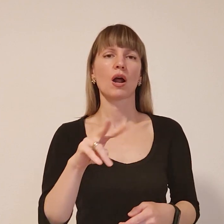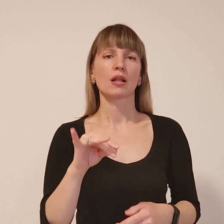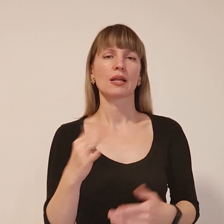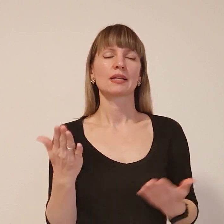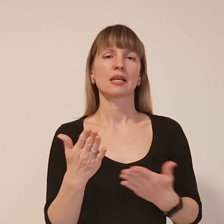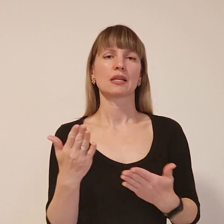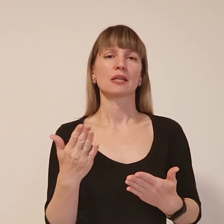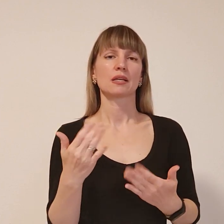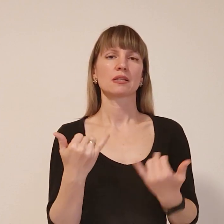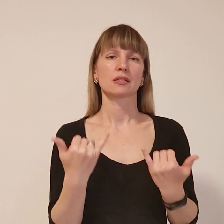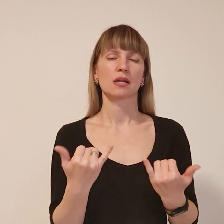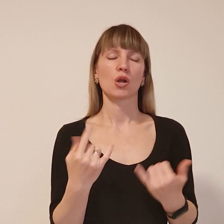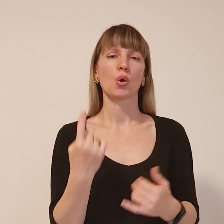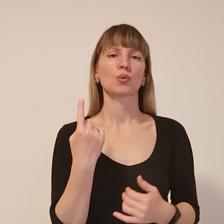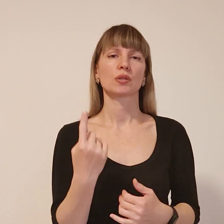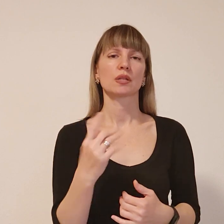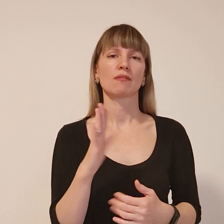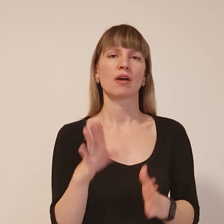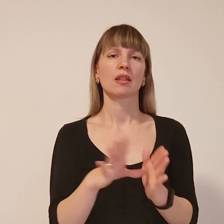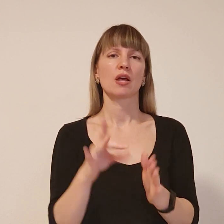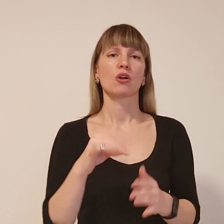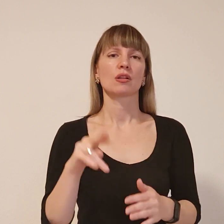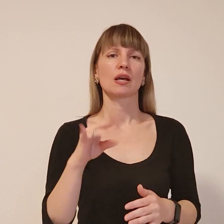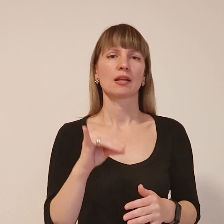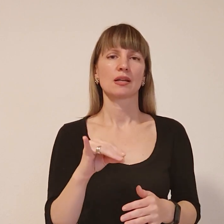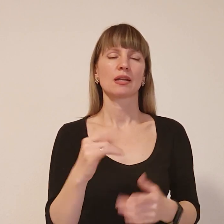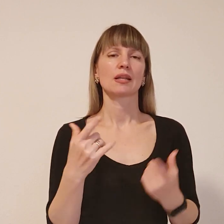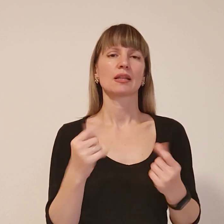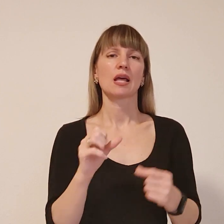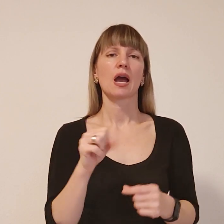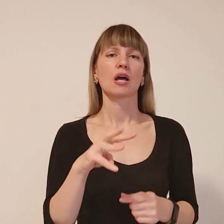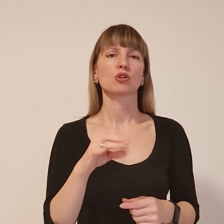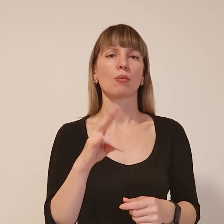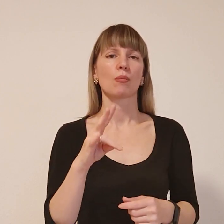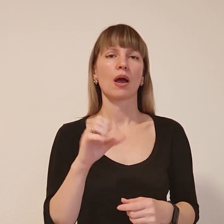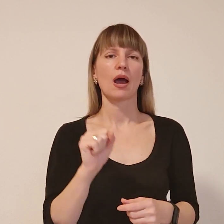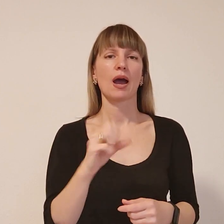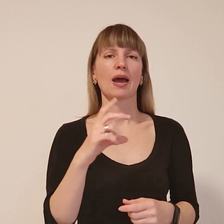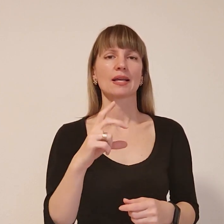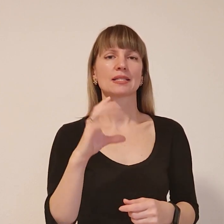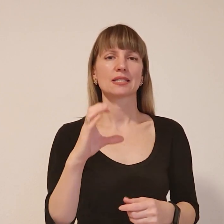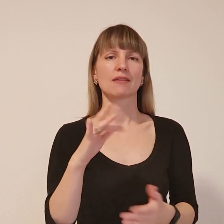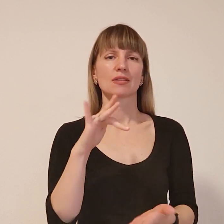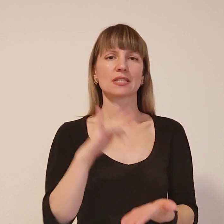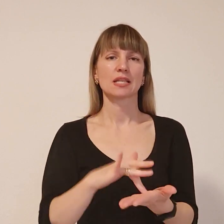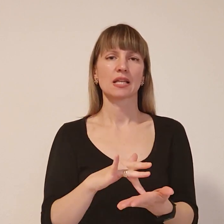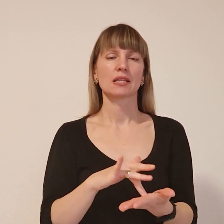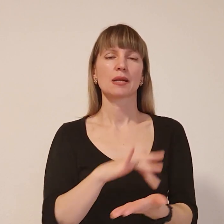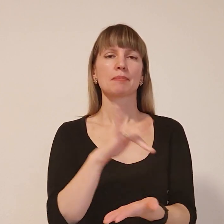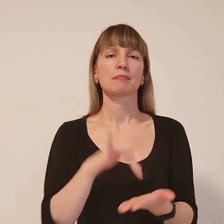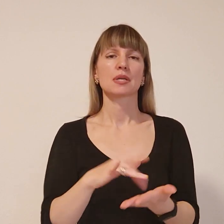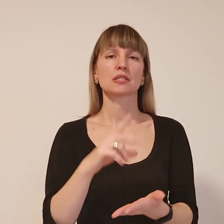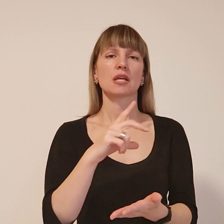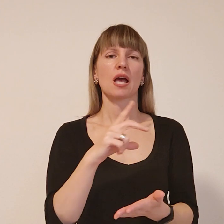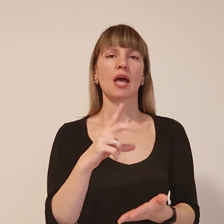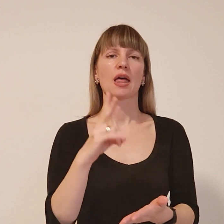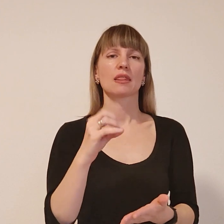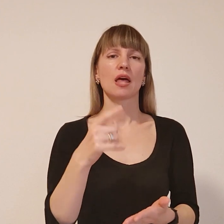які є наразі один в Енергодарі, де атомна станція у центрі міста Енергодар, де руки